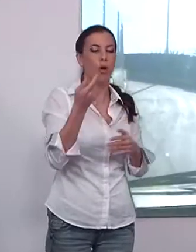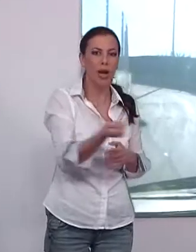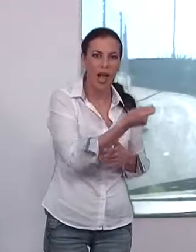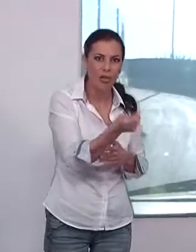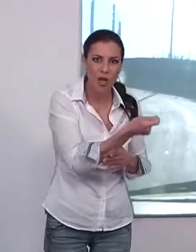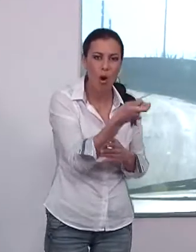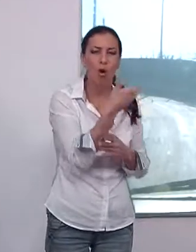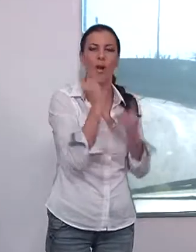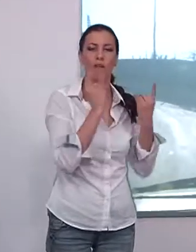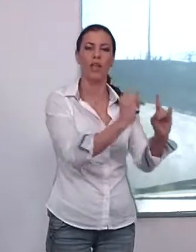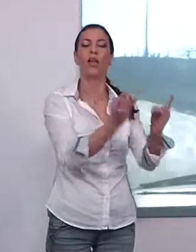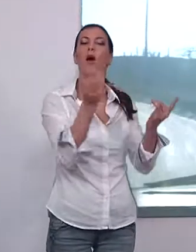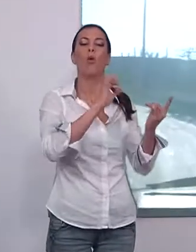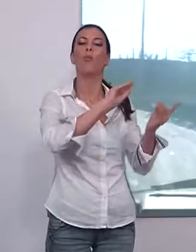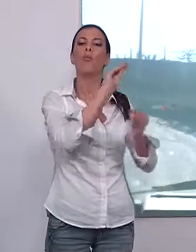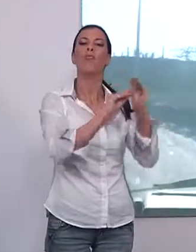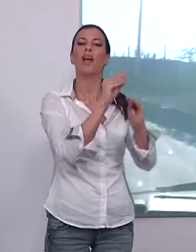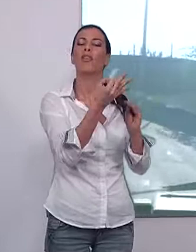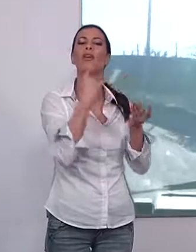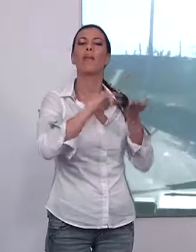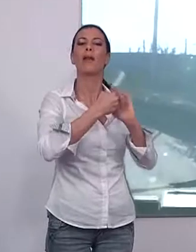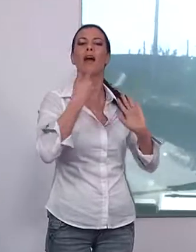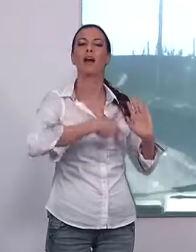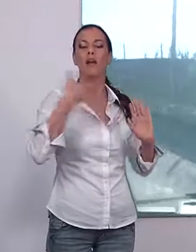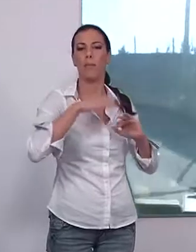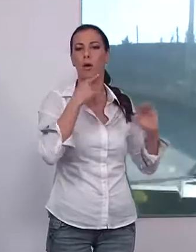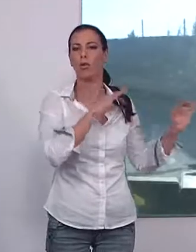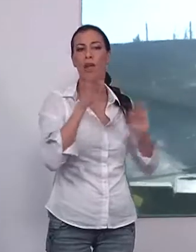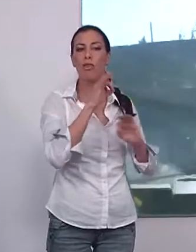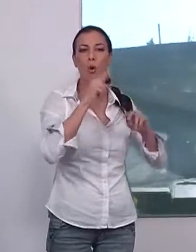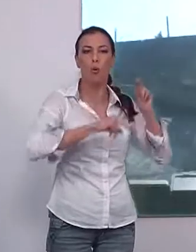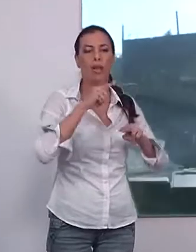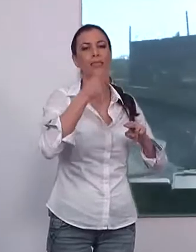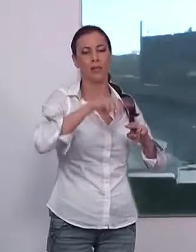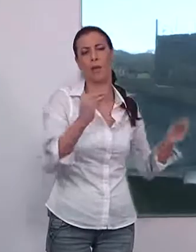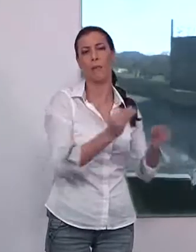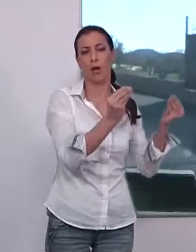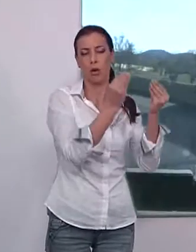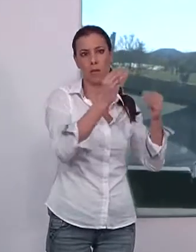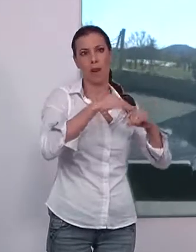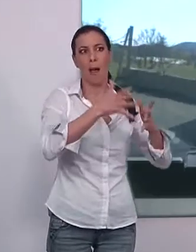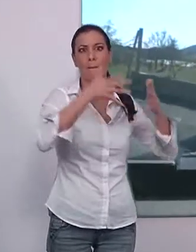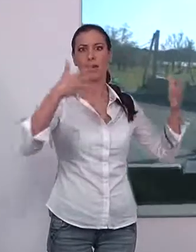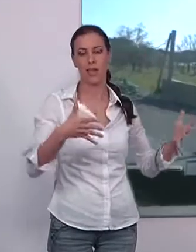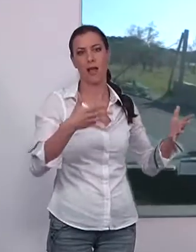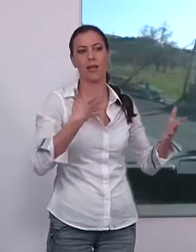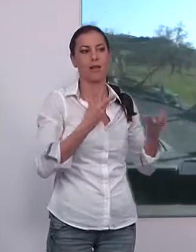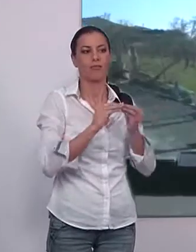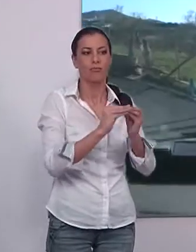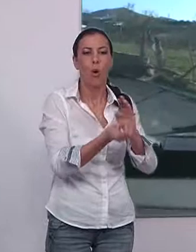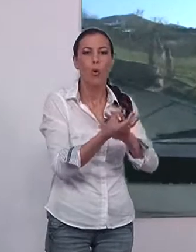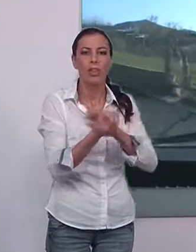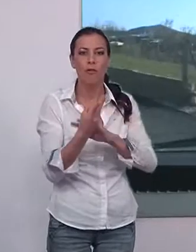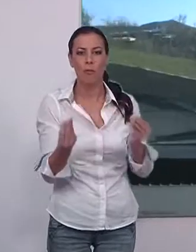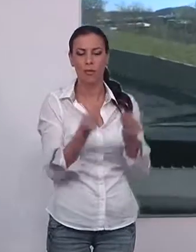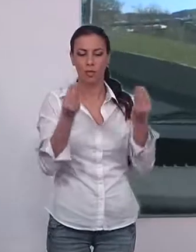sistema de regadíos en la viga, o bien la modificación del Plan General de Ordenación Urbana para ampliar la zona de